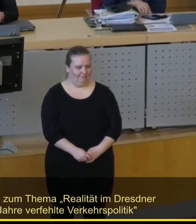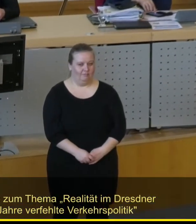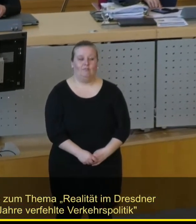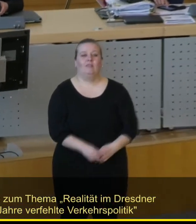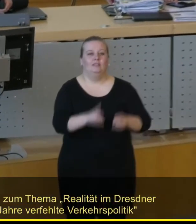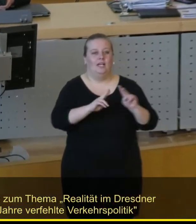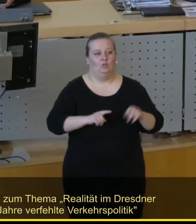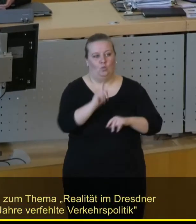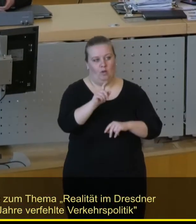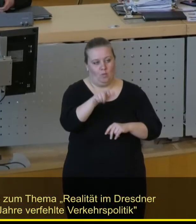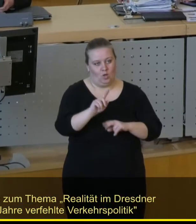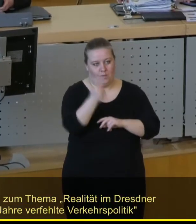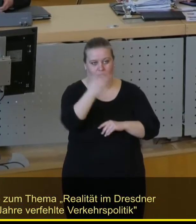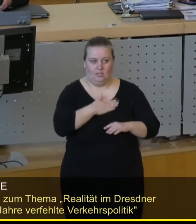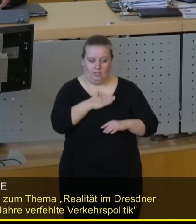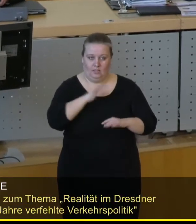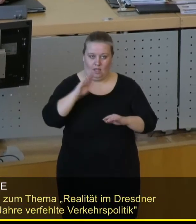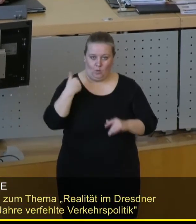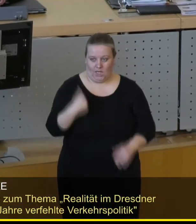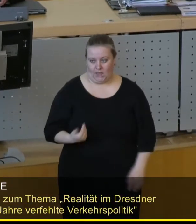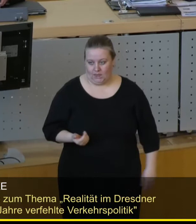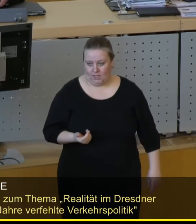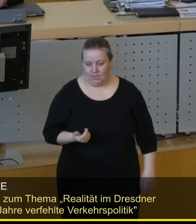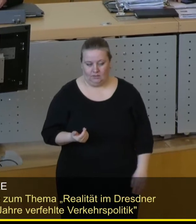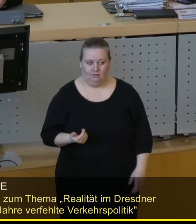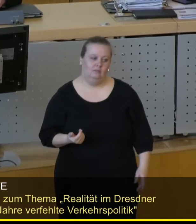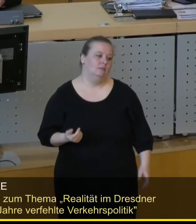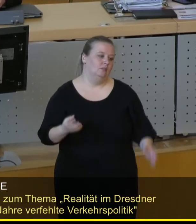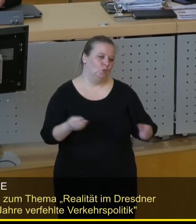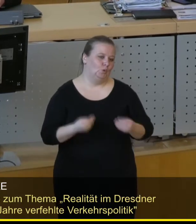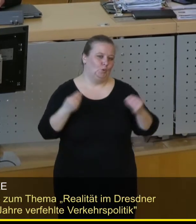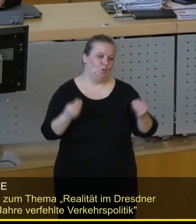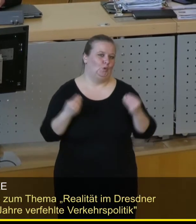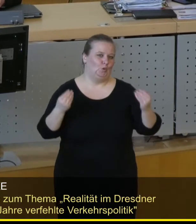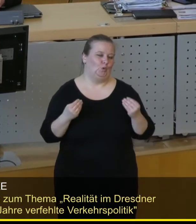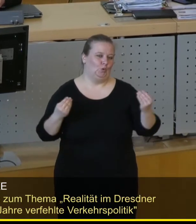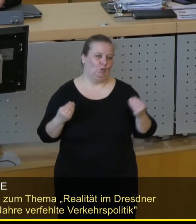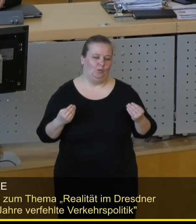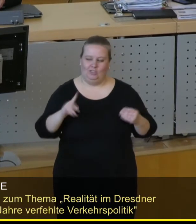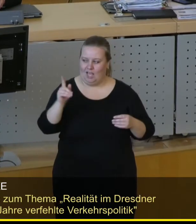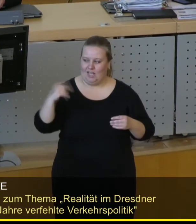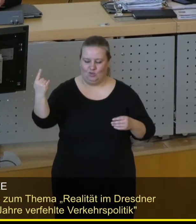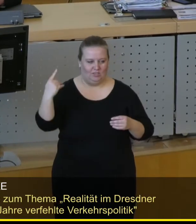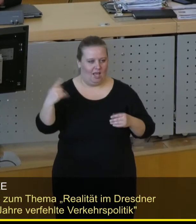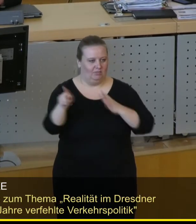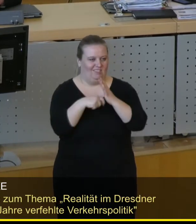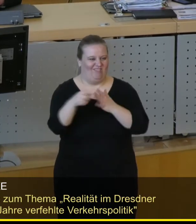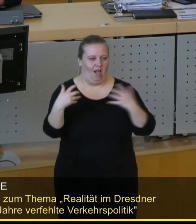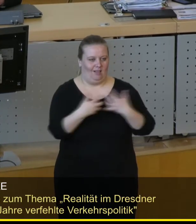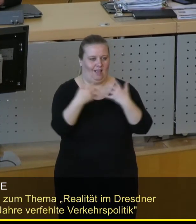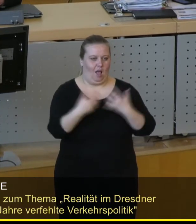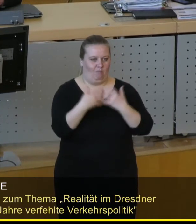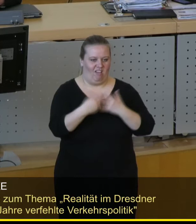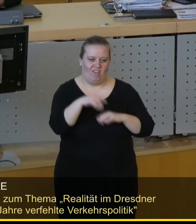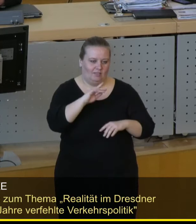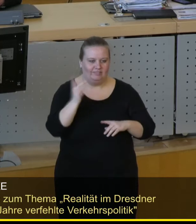Sehr geehrter Herr Oberbürgermeister, sehr geehrte Damen und Herren, das die übliche Wahlkampfrhetorik von Herrn Zastrow. Wenn ihm gar nichts mehr anders einfällt, schimpft er